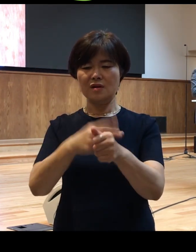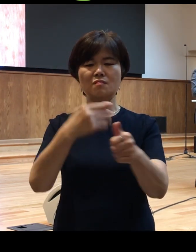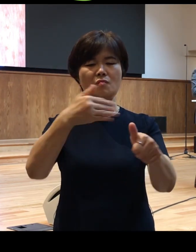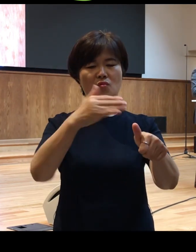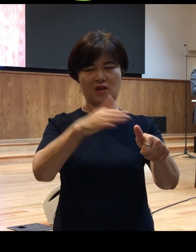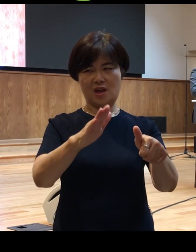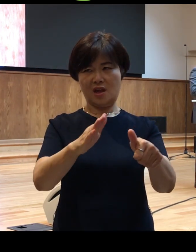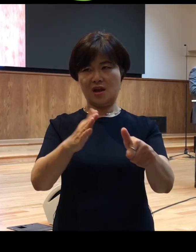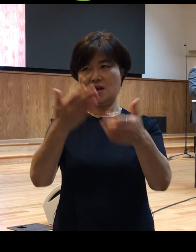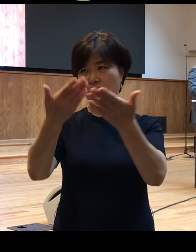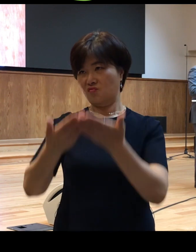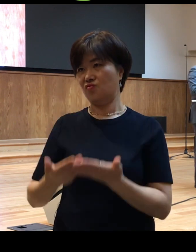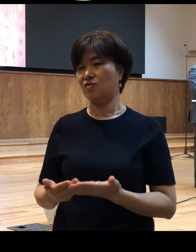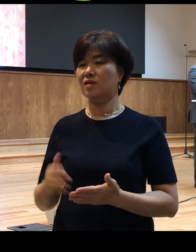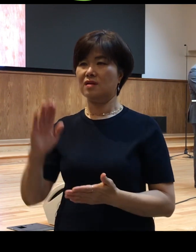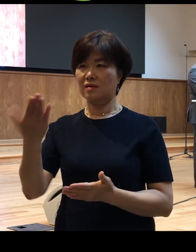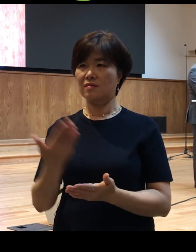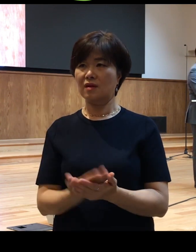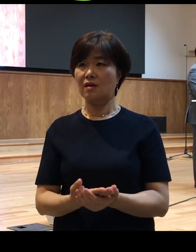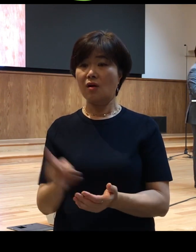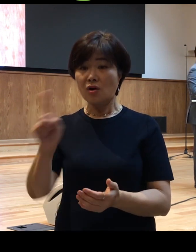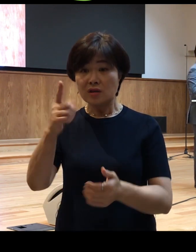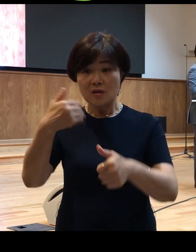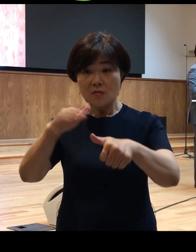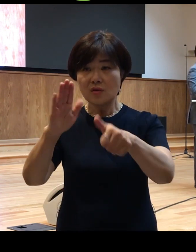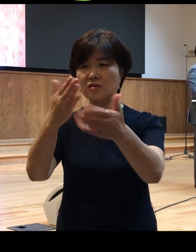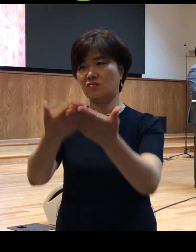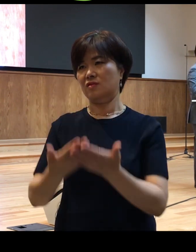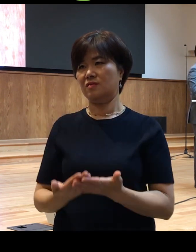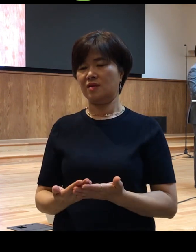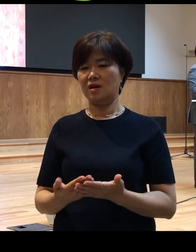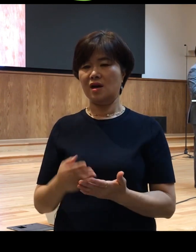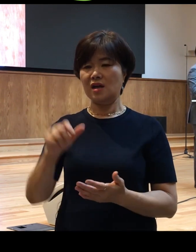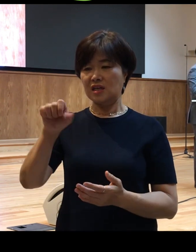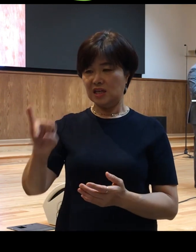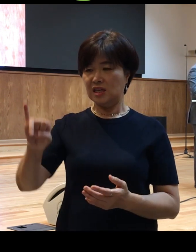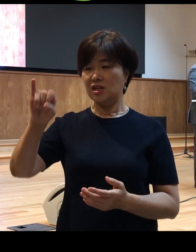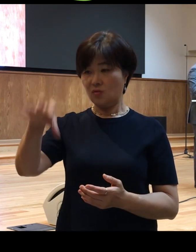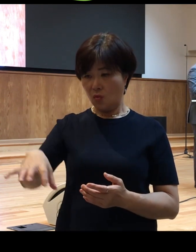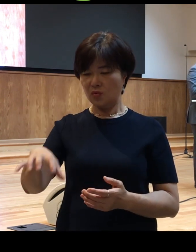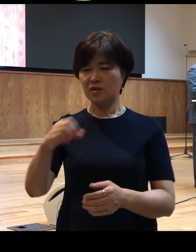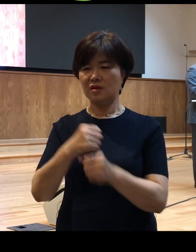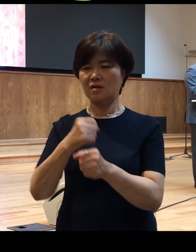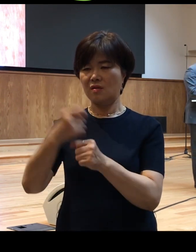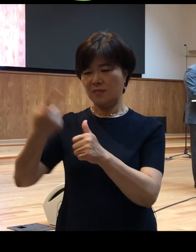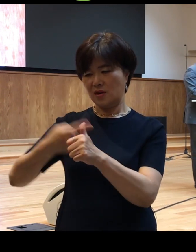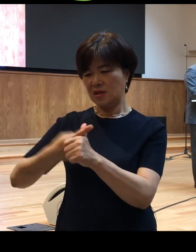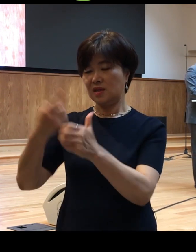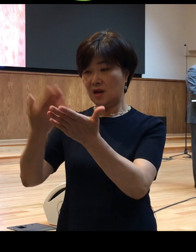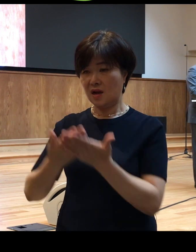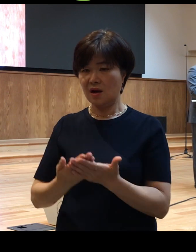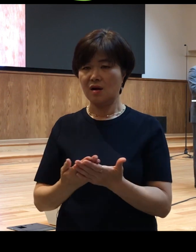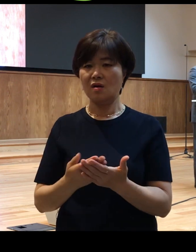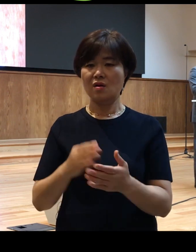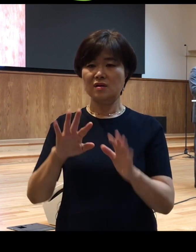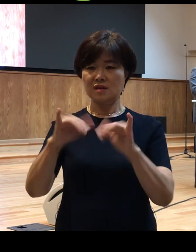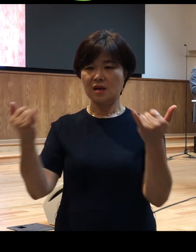여러분 어떻게 보내셨습니까 이고니온에서 멸시당하고 사람들이 모욕하고